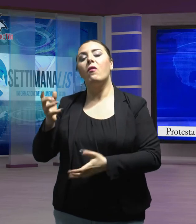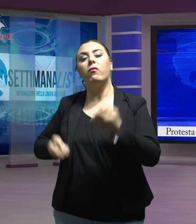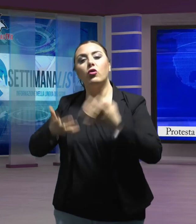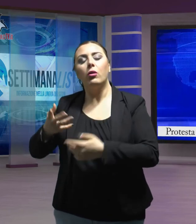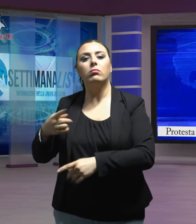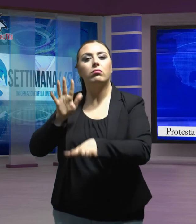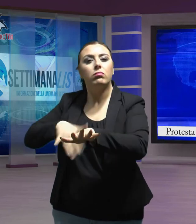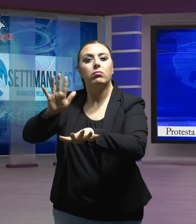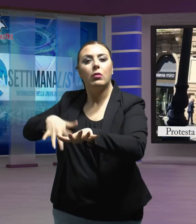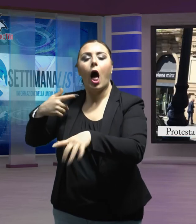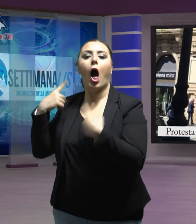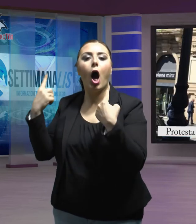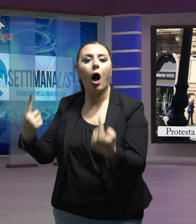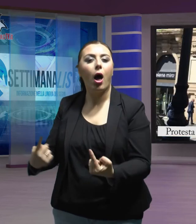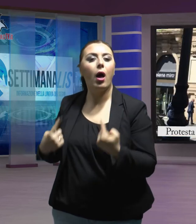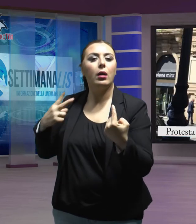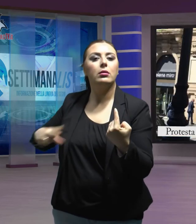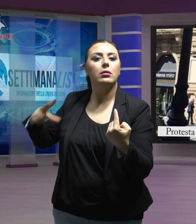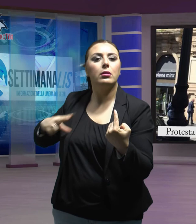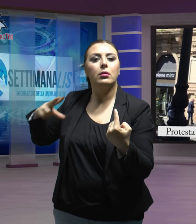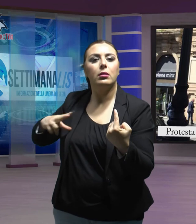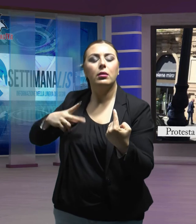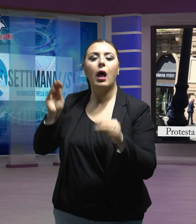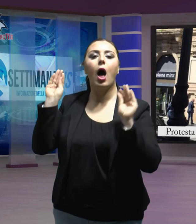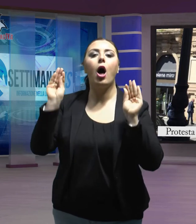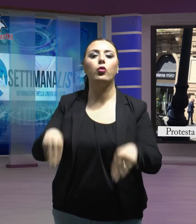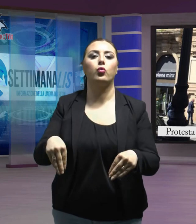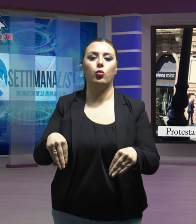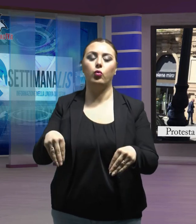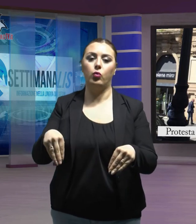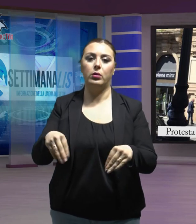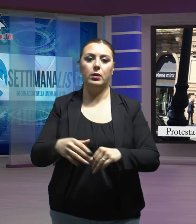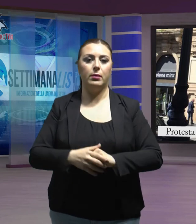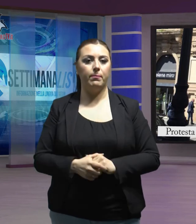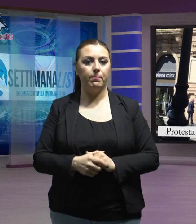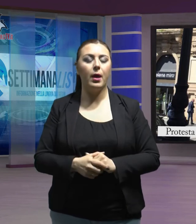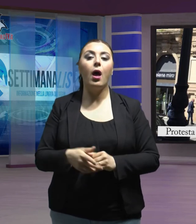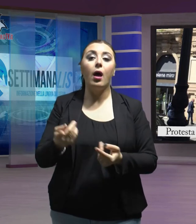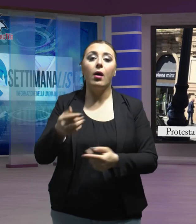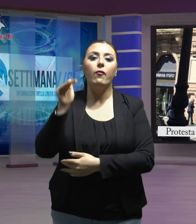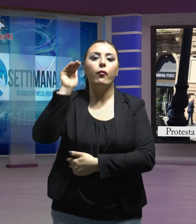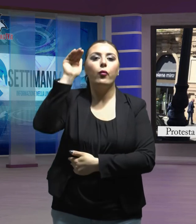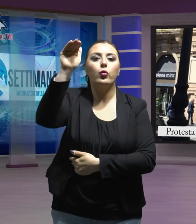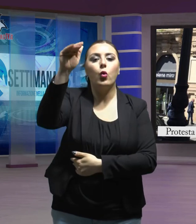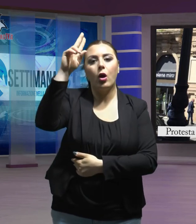ancora in attesa di essere assunti e quindi conoscere il proprio futuro.